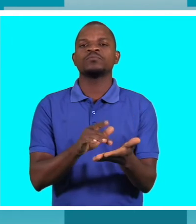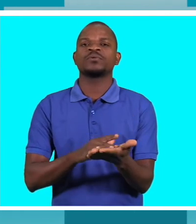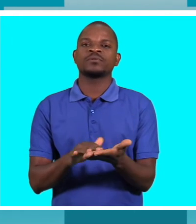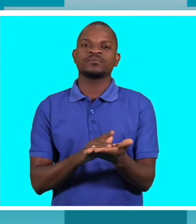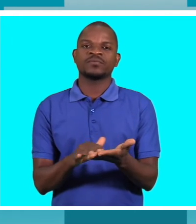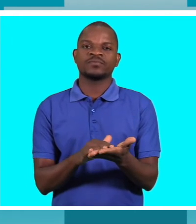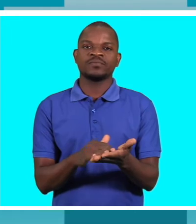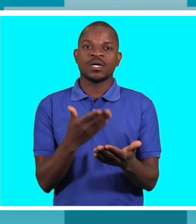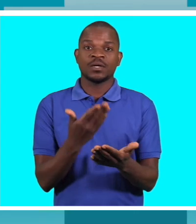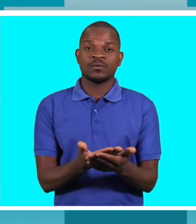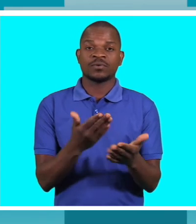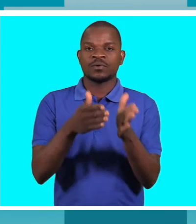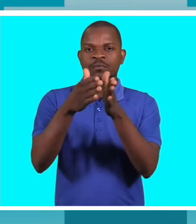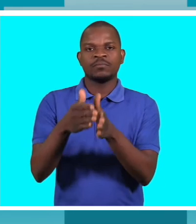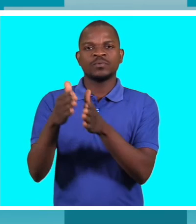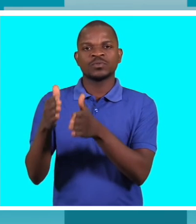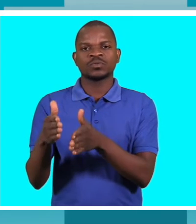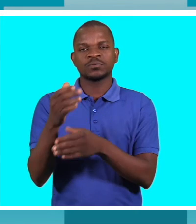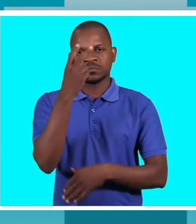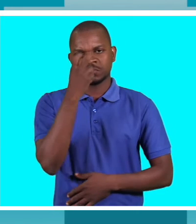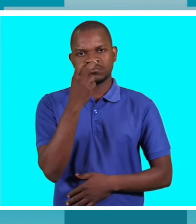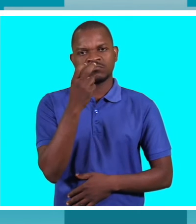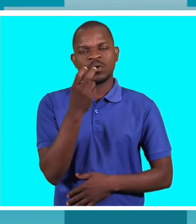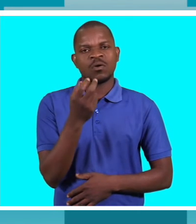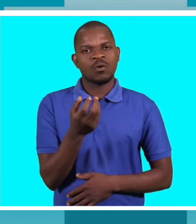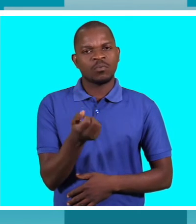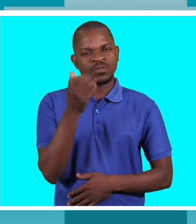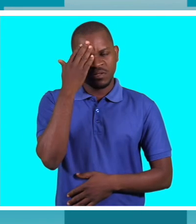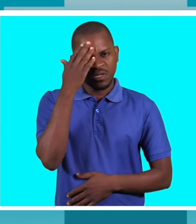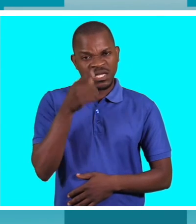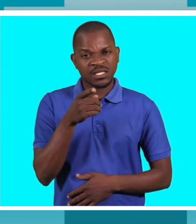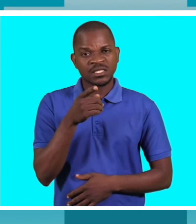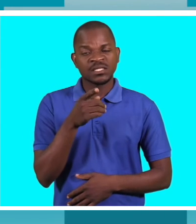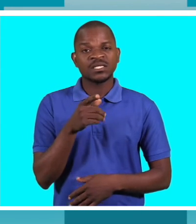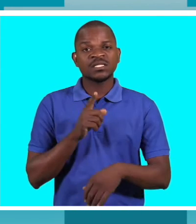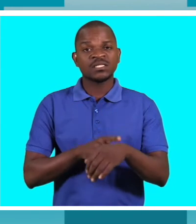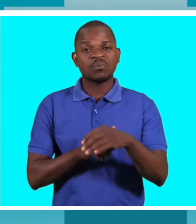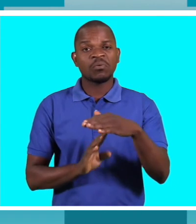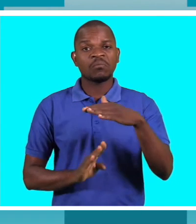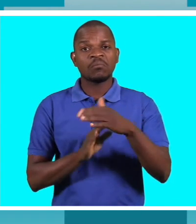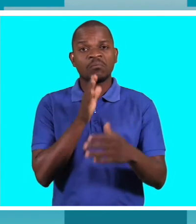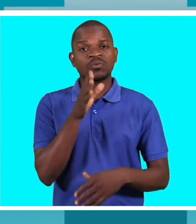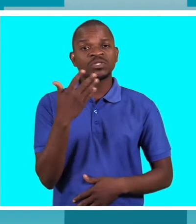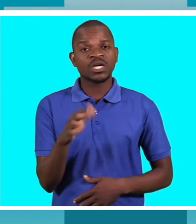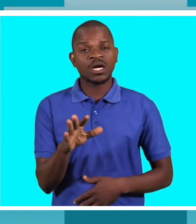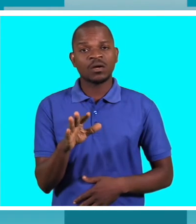para que as pessoas com deficiência visual possam saber que este já está fora de prazo ou não, sob o risco de contrair